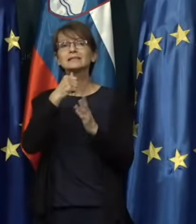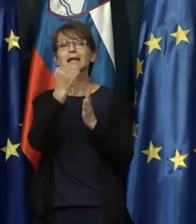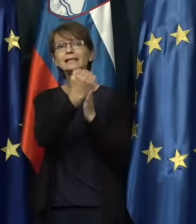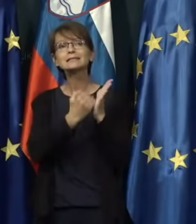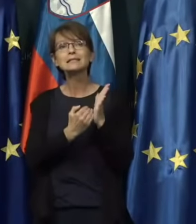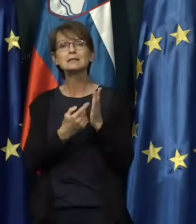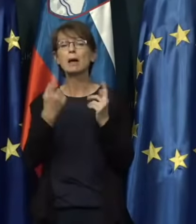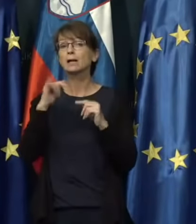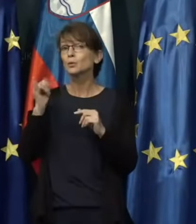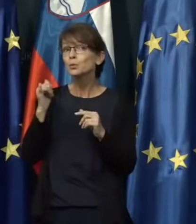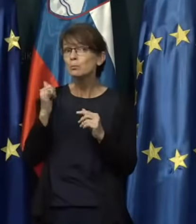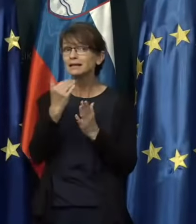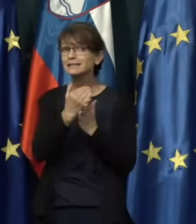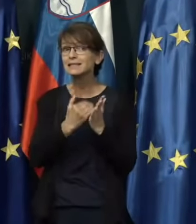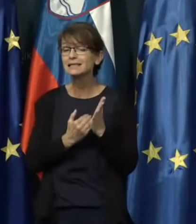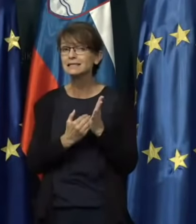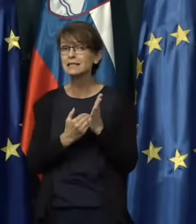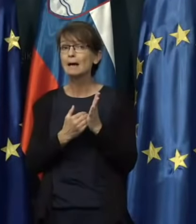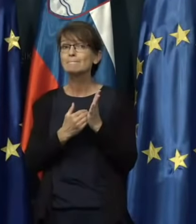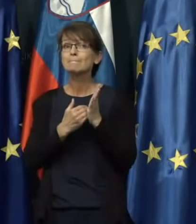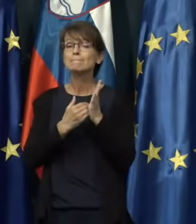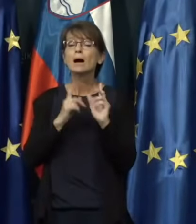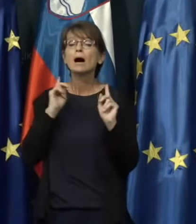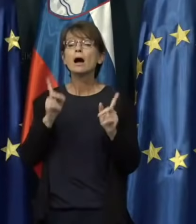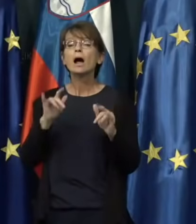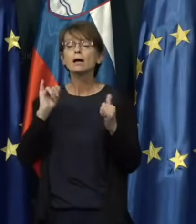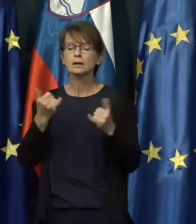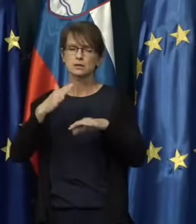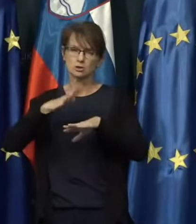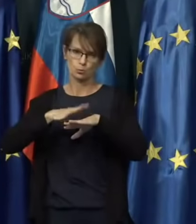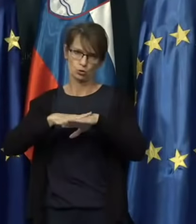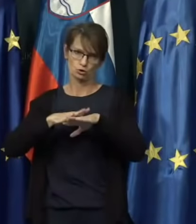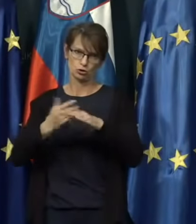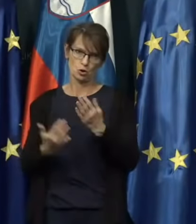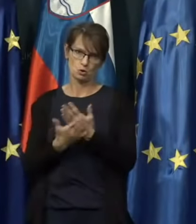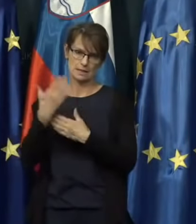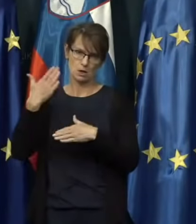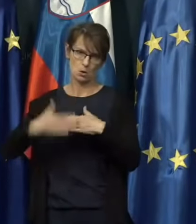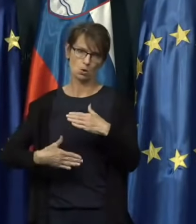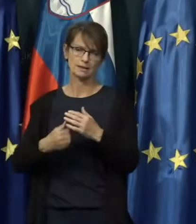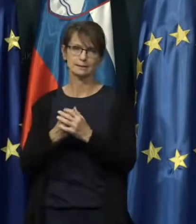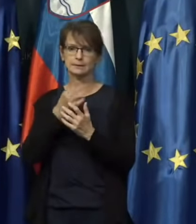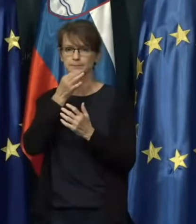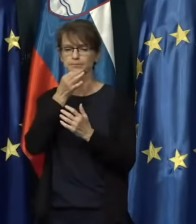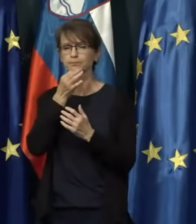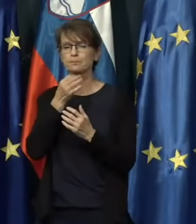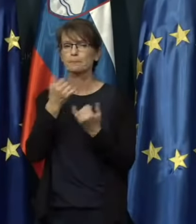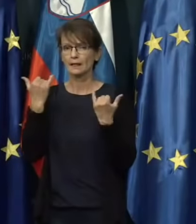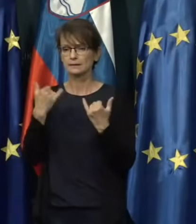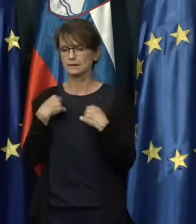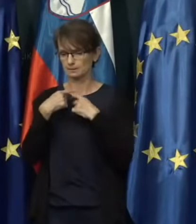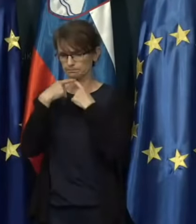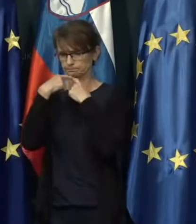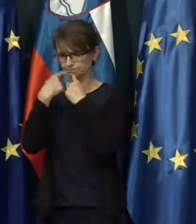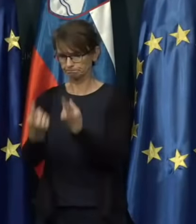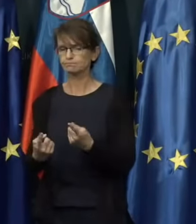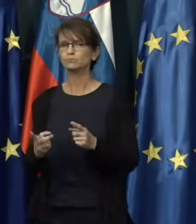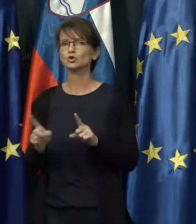mogoče tudi iz rumenega, kaj je neko, sporočilo mogoče za konec. Torej, jaz bomo vzaj rekel kot